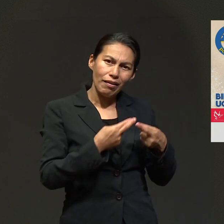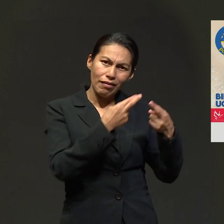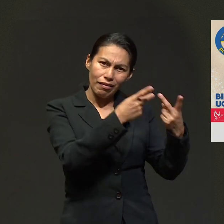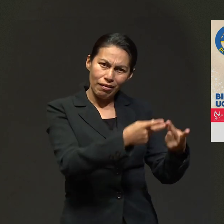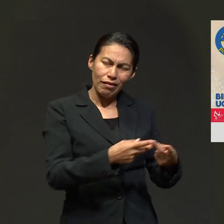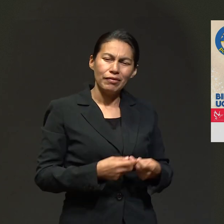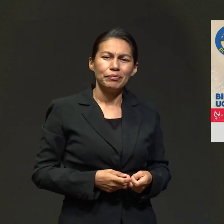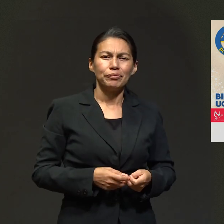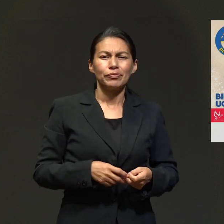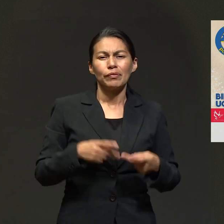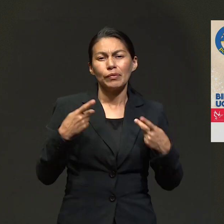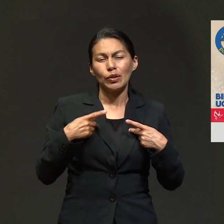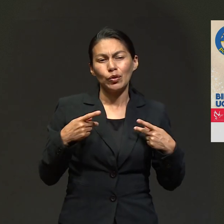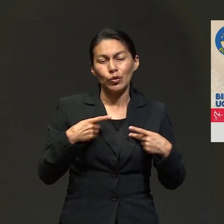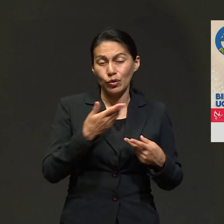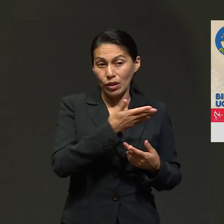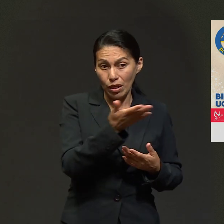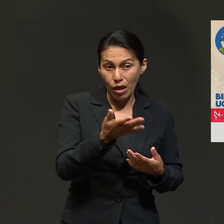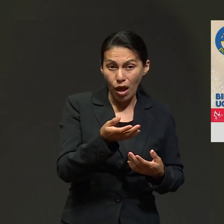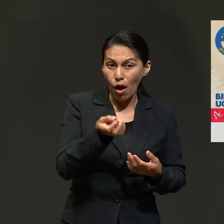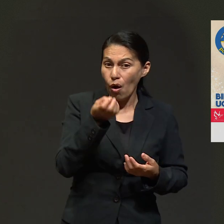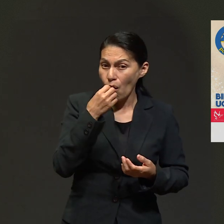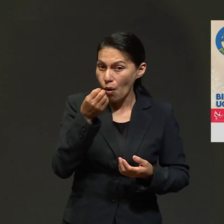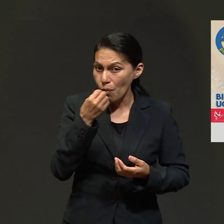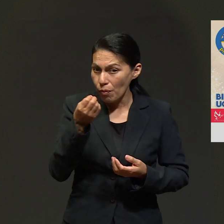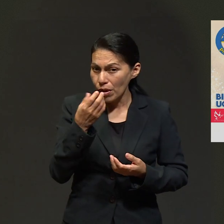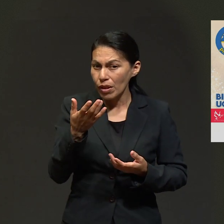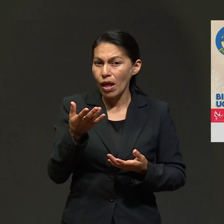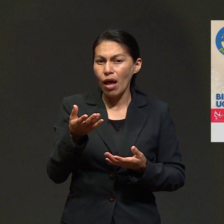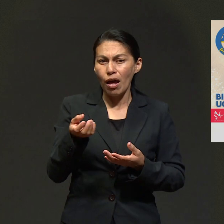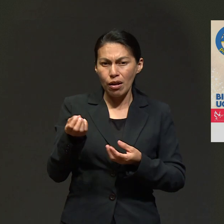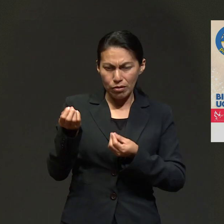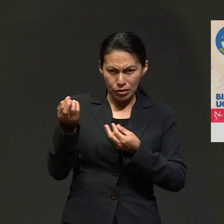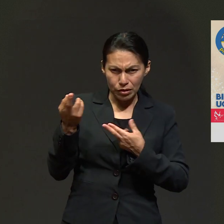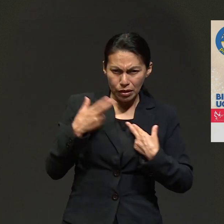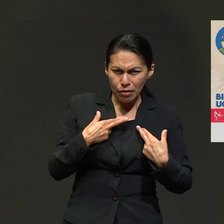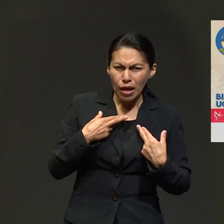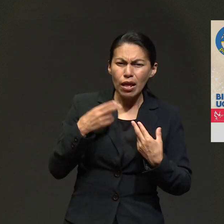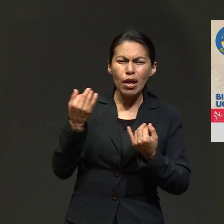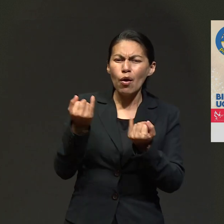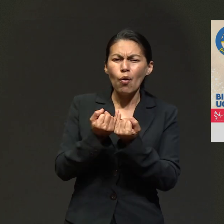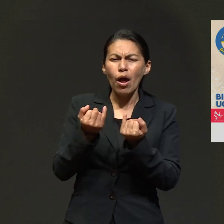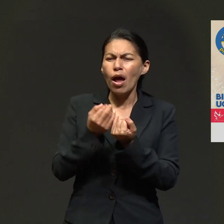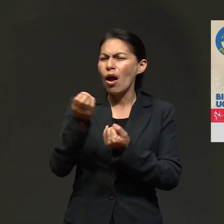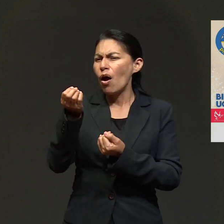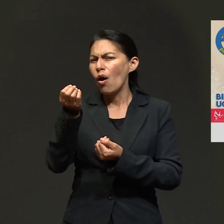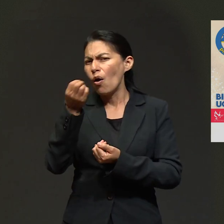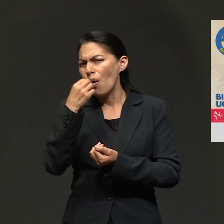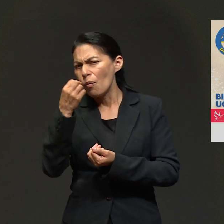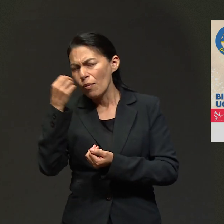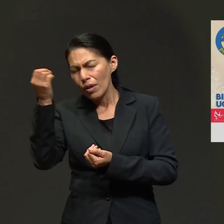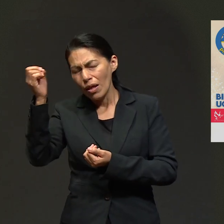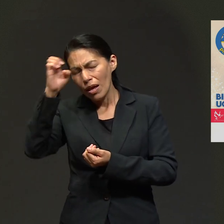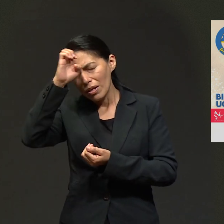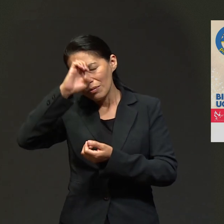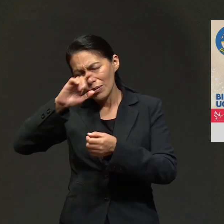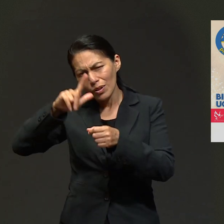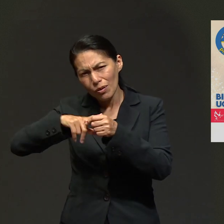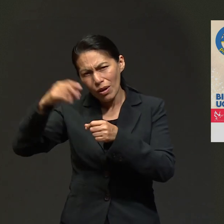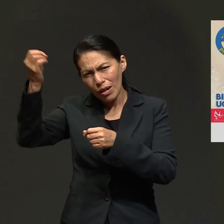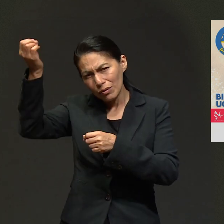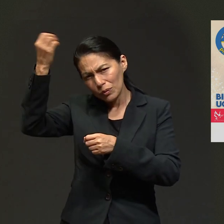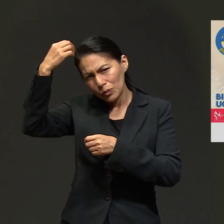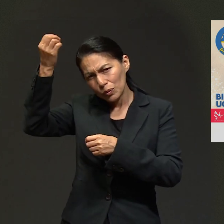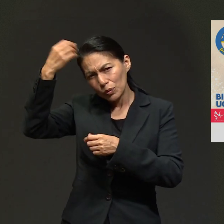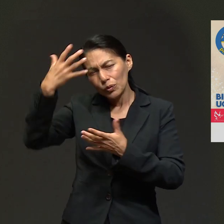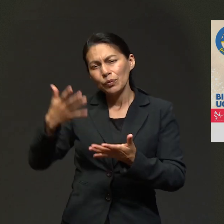de recibir el pan, que físico, también reciban el pan espiritual. Y aquí nos acaban de avisar,